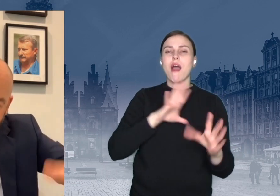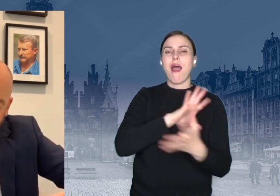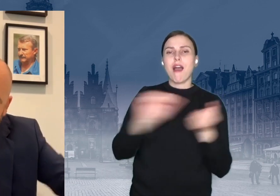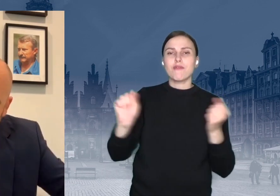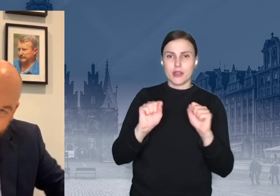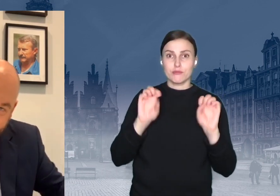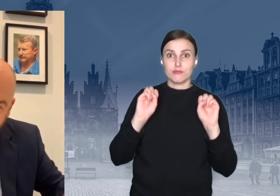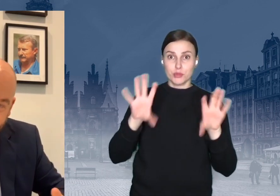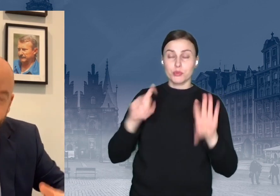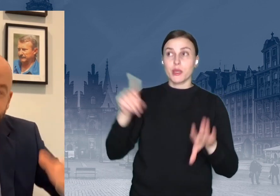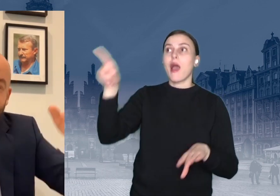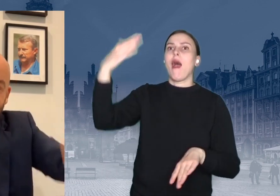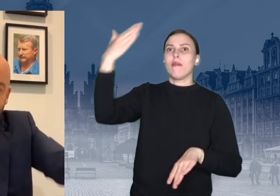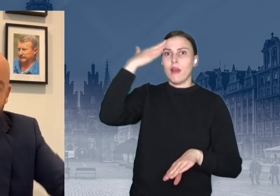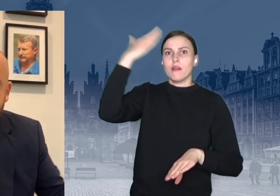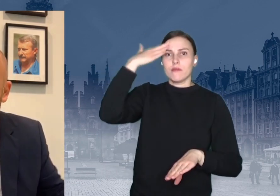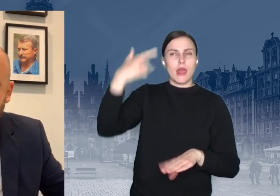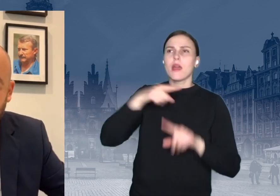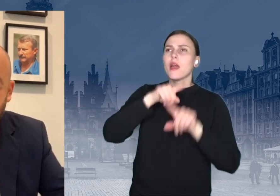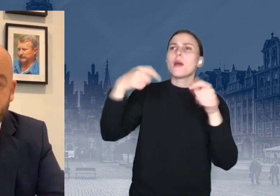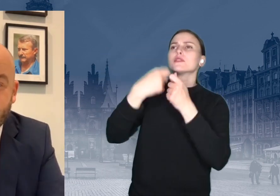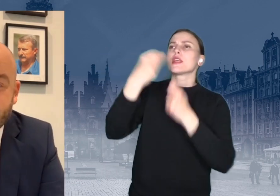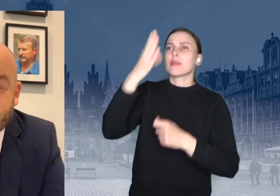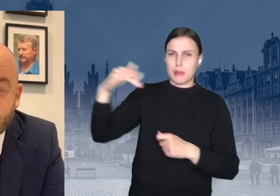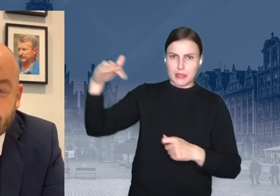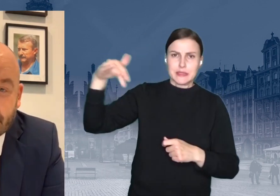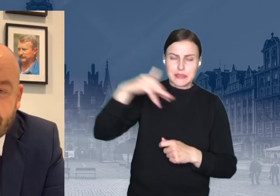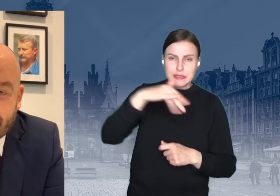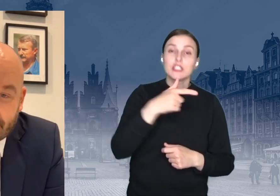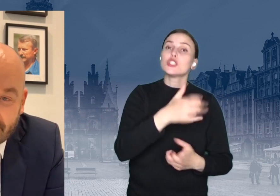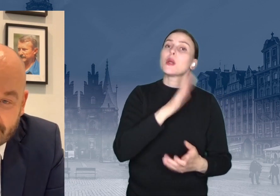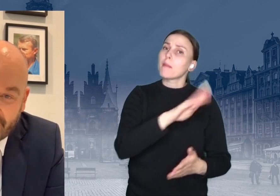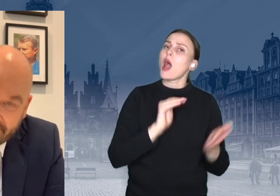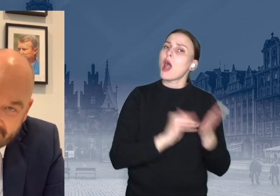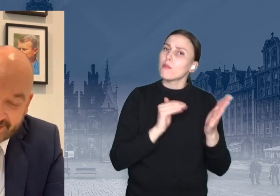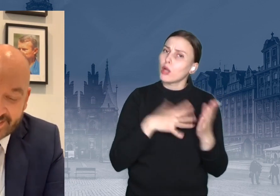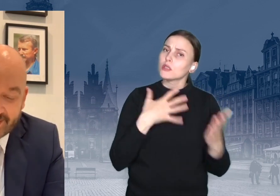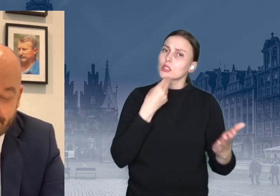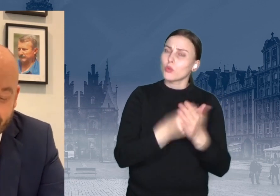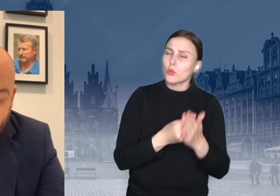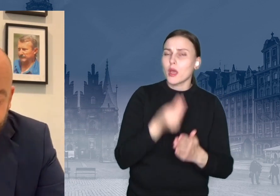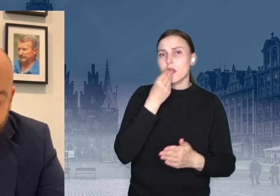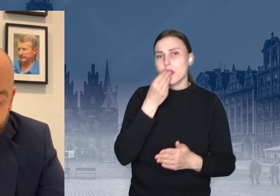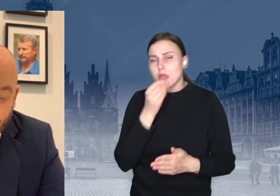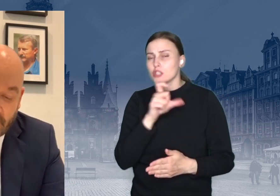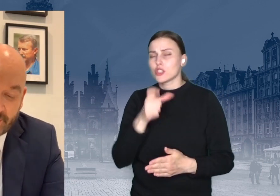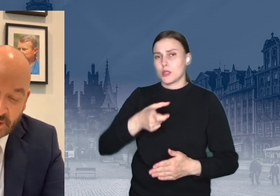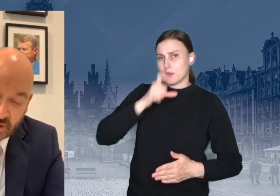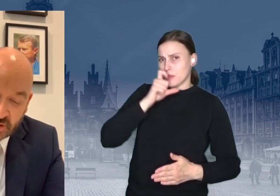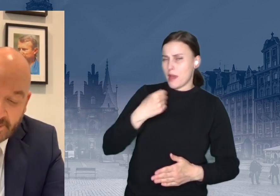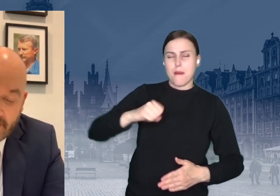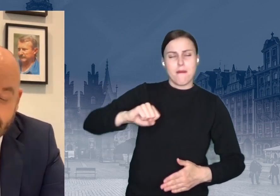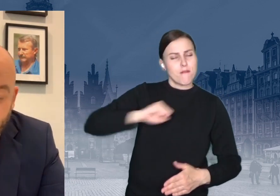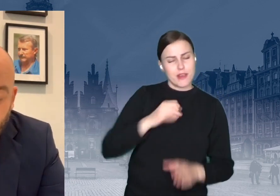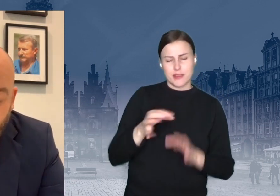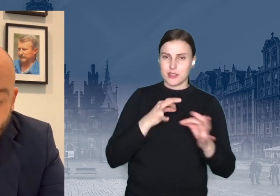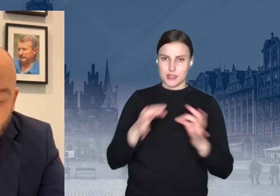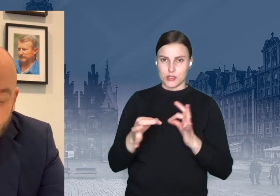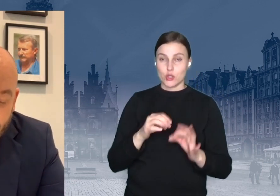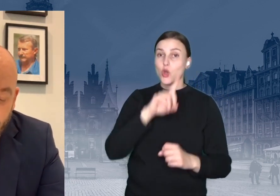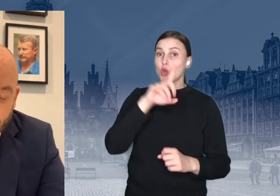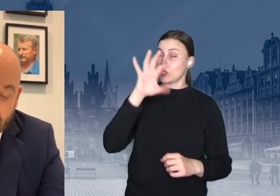obsługi, że ma podejść, nie przeszkadzając innym i że wy coś chcecie sobie zamówić do picia czy do jedzenia. Fajna, naprawdę fajna historia. Dobra, czyli do zoo